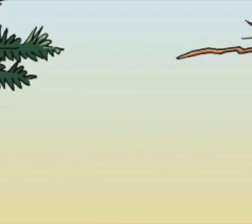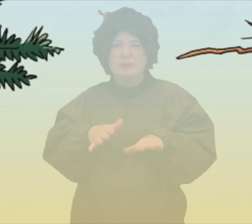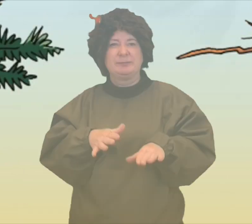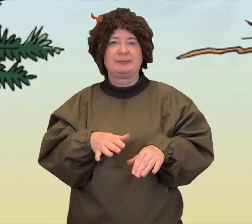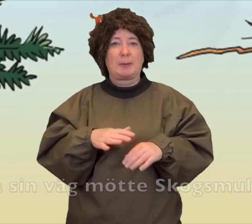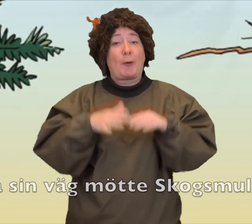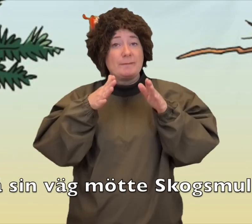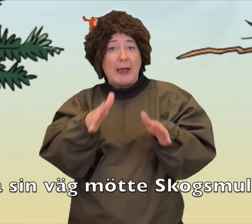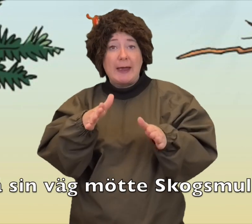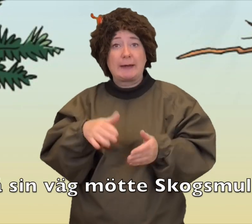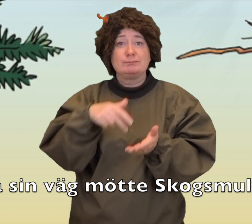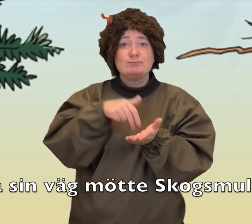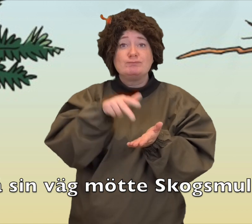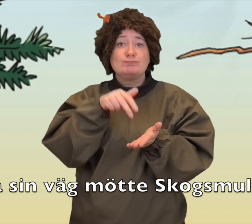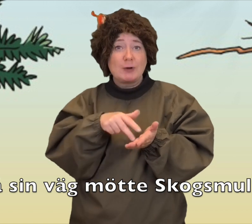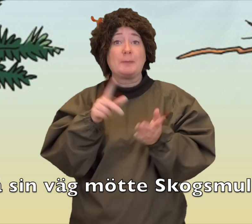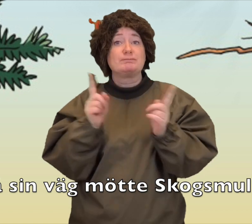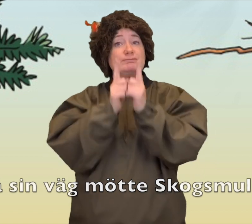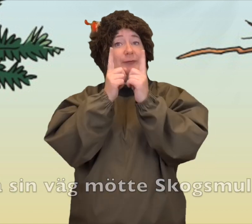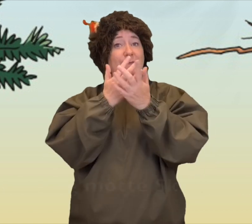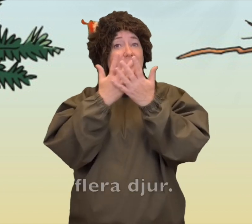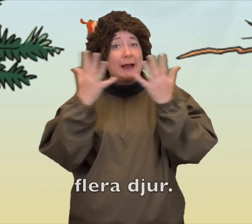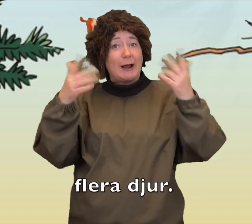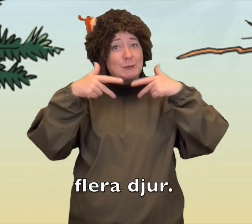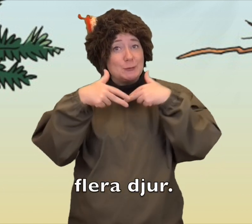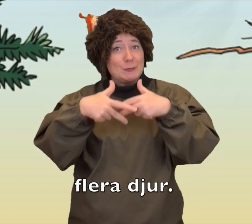På sin väg mötte skogsmulle flera djur.